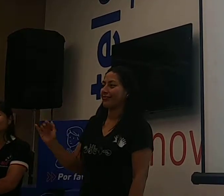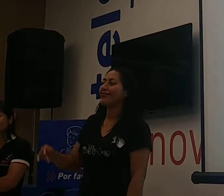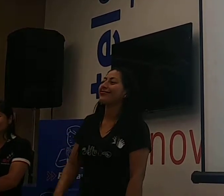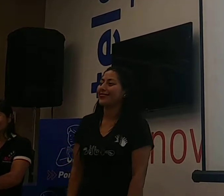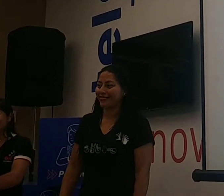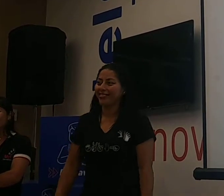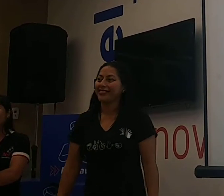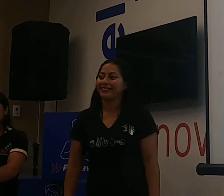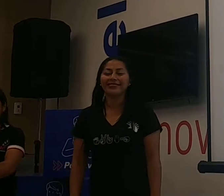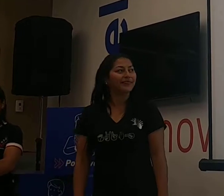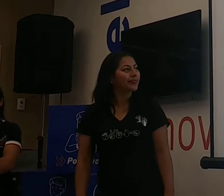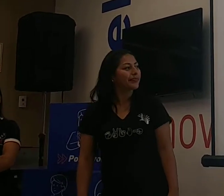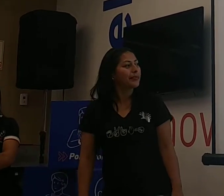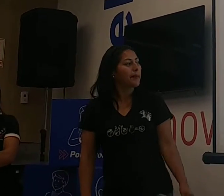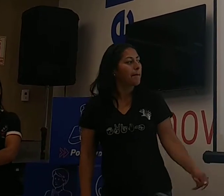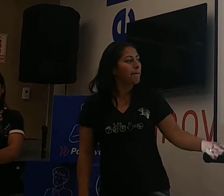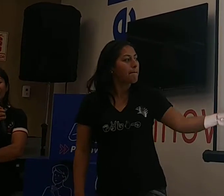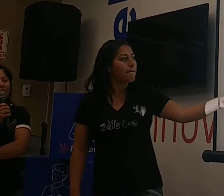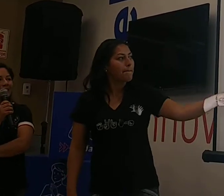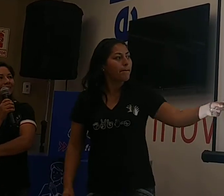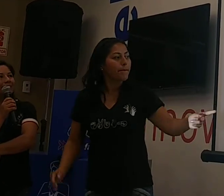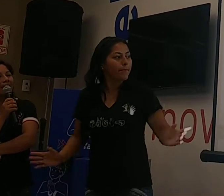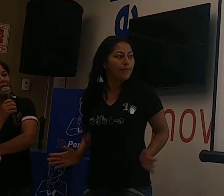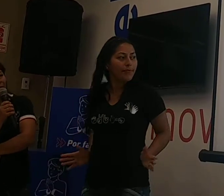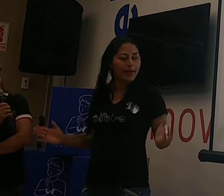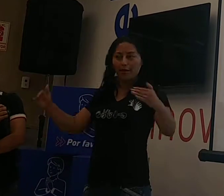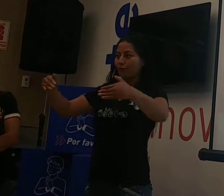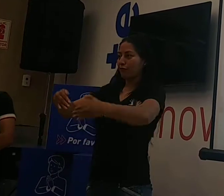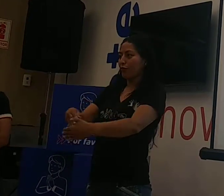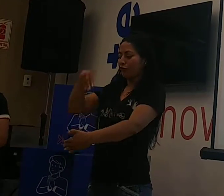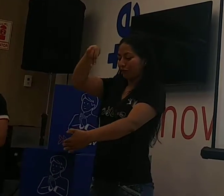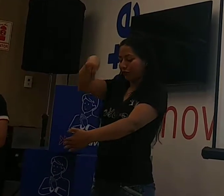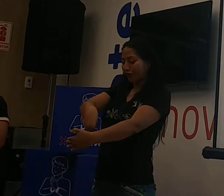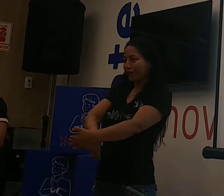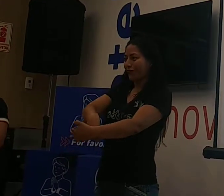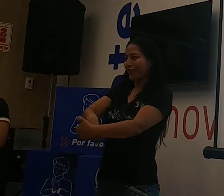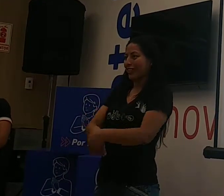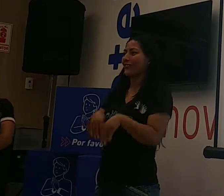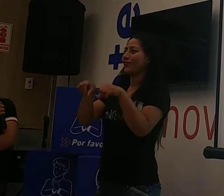Usamos con las manos la joroba El camello Canguro